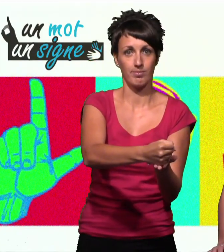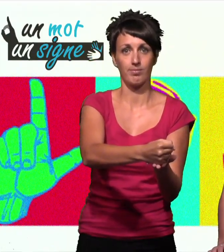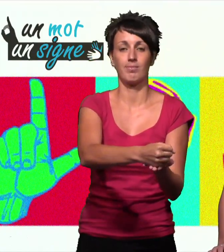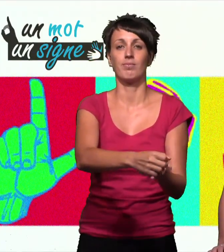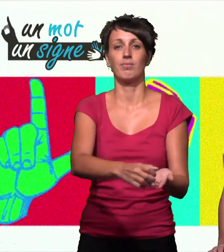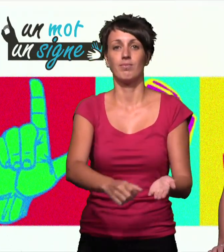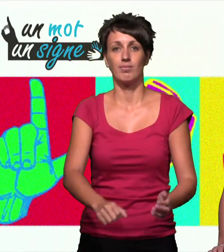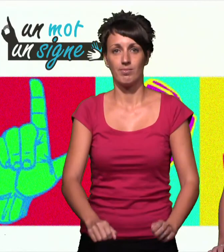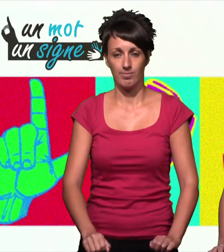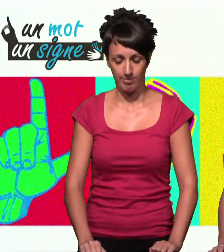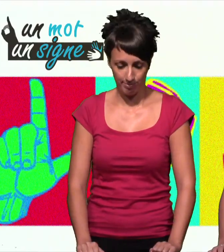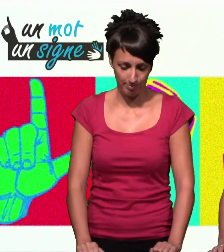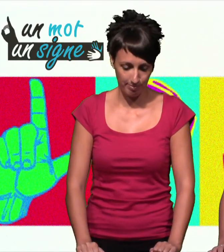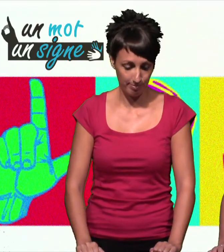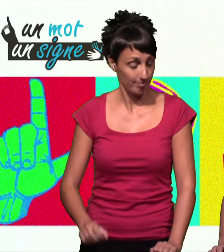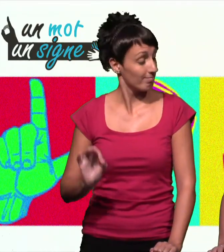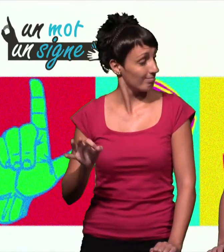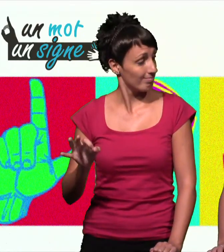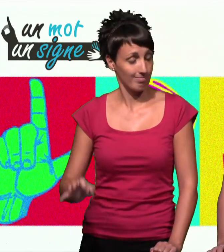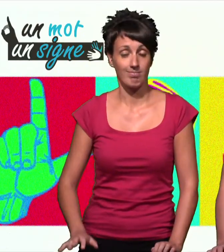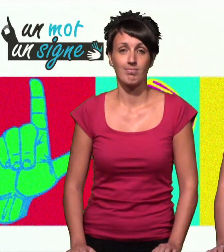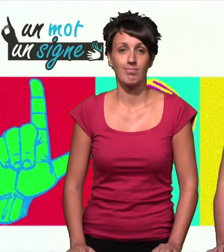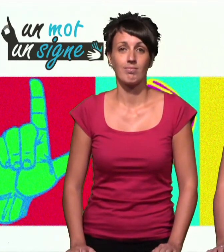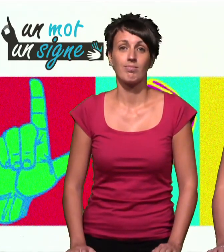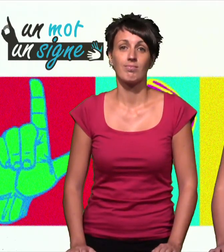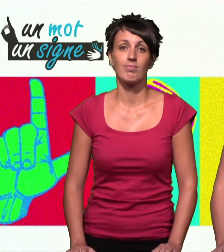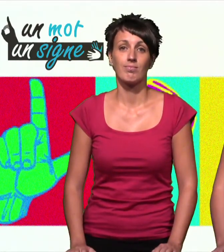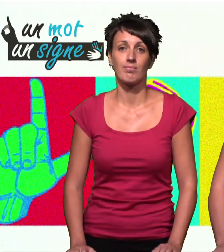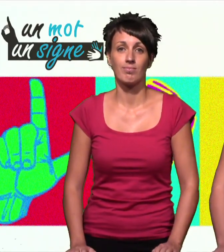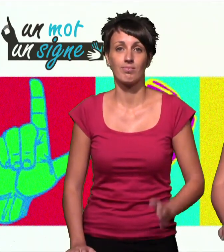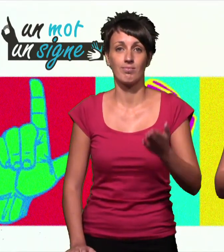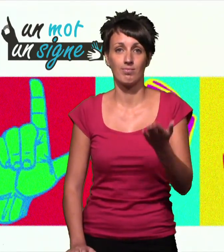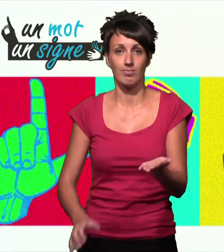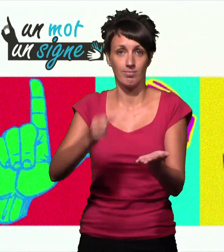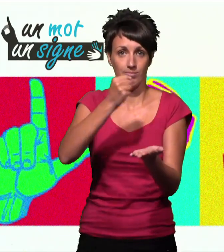Ah, c'est les tampons de la préfecture ! On le refait ensemble ?